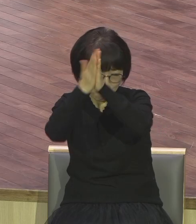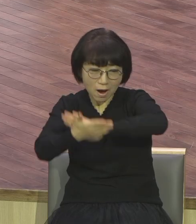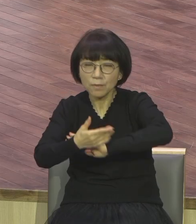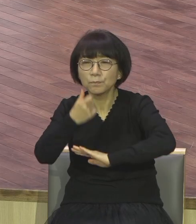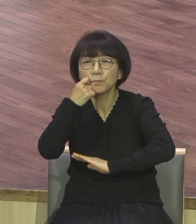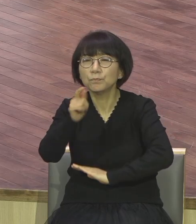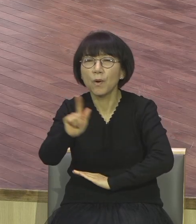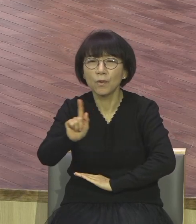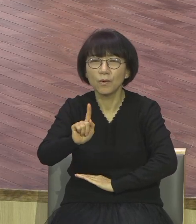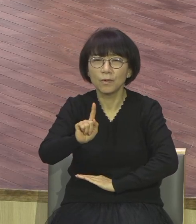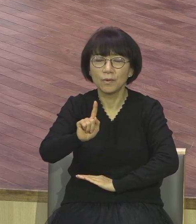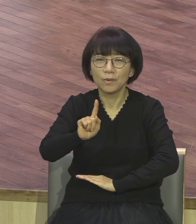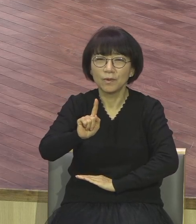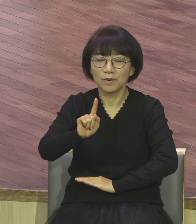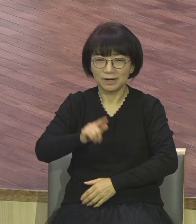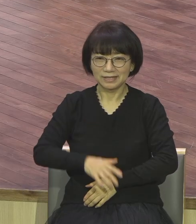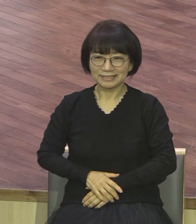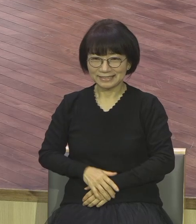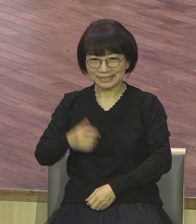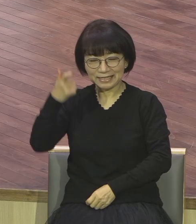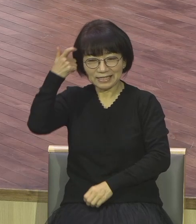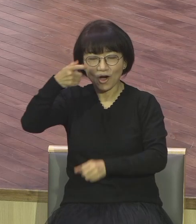영적 통신망이에요